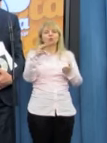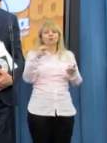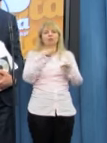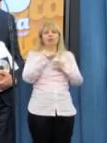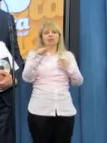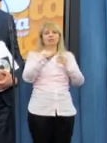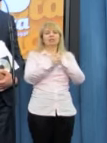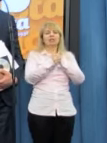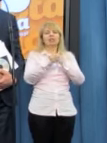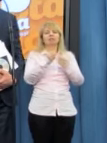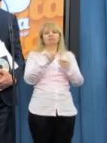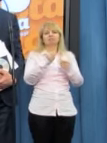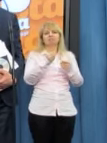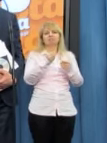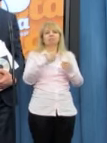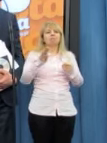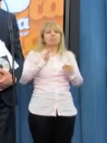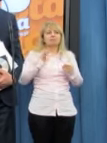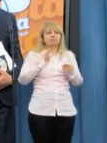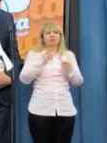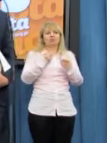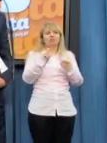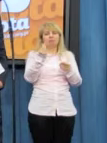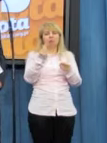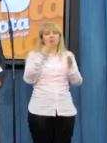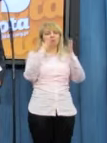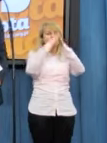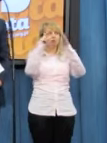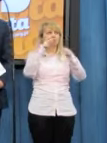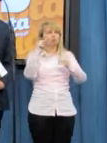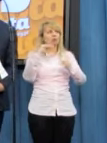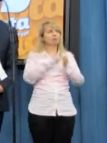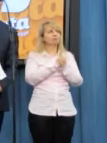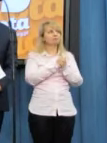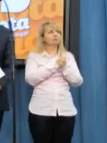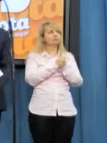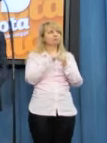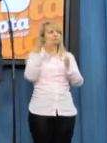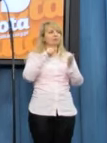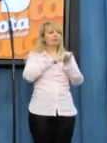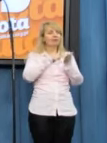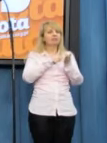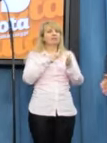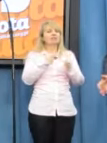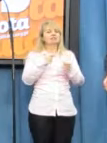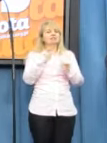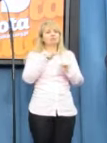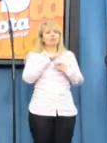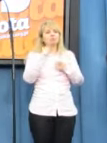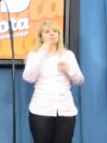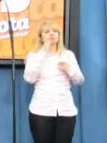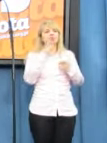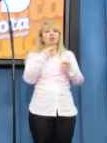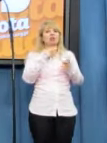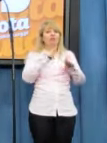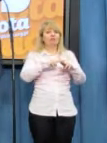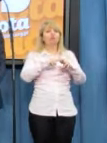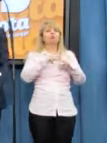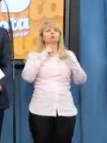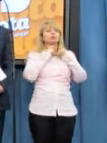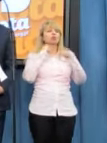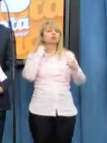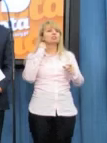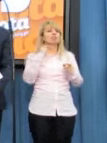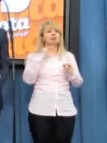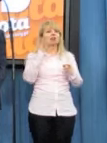ma zabezpieczać finanse kościelne. No w ten sposób wresztą beneficjenci funduszu kościelnego powinni być